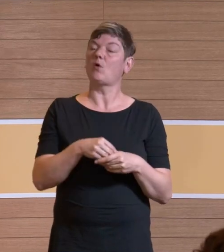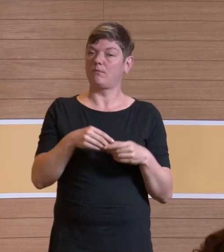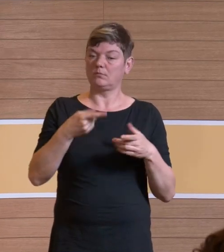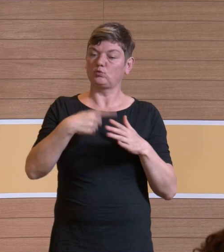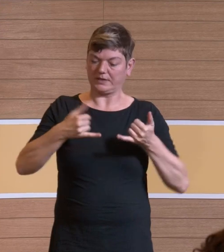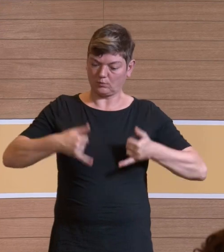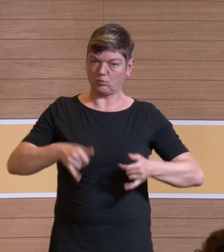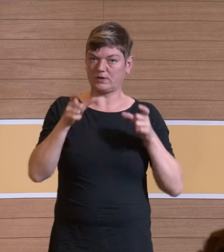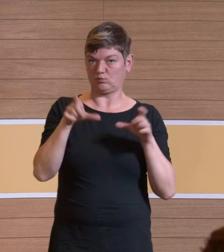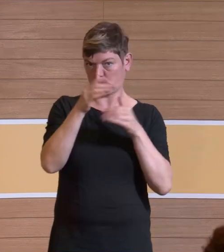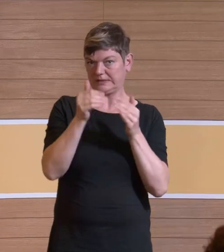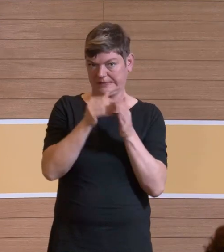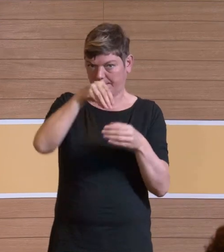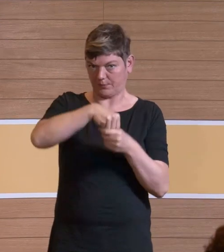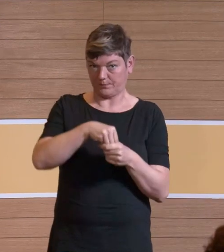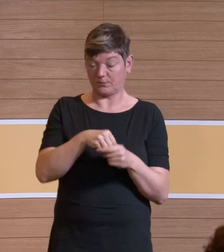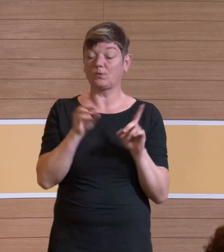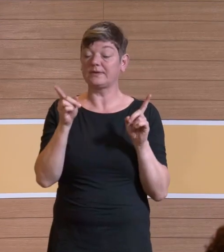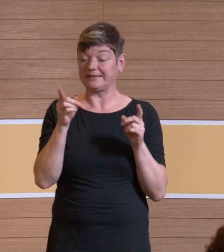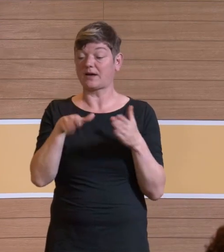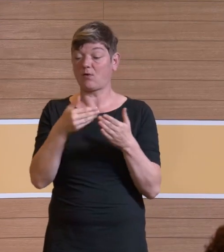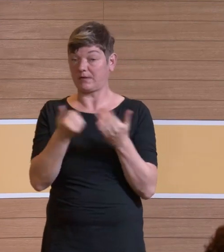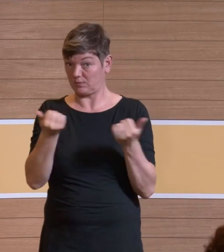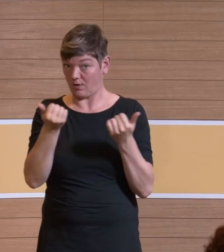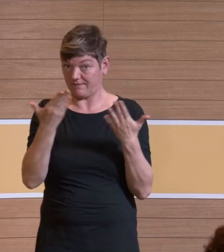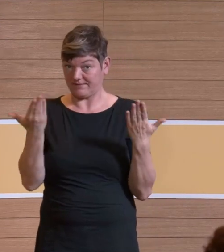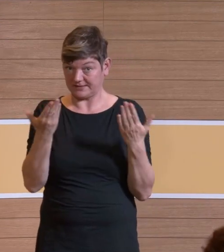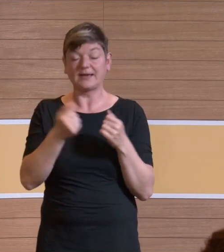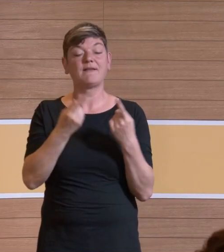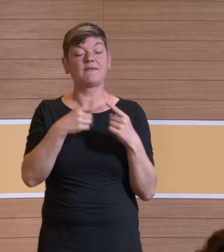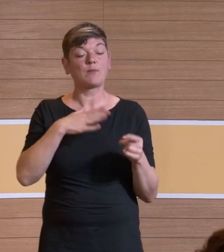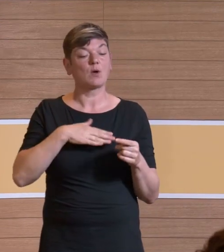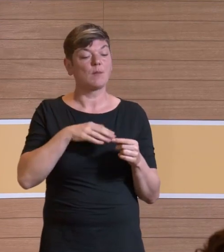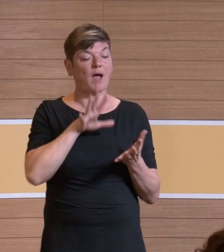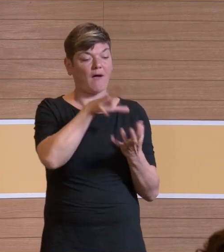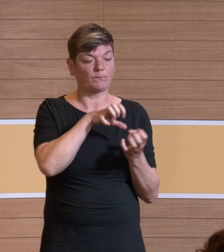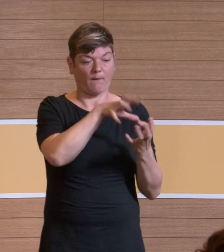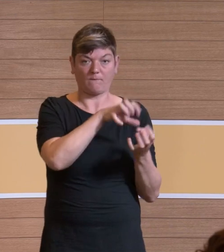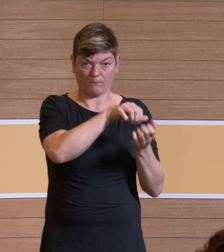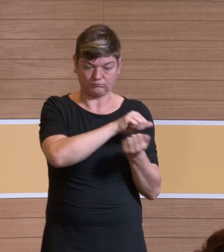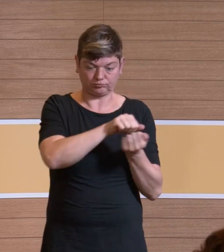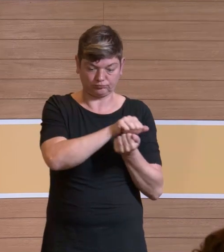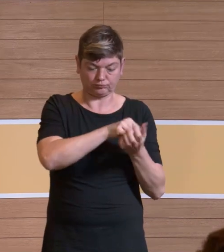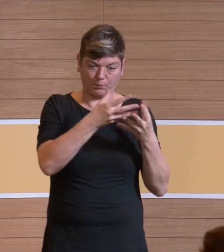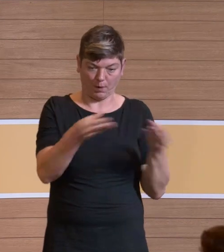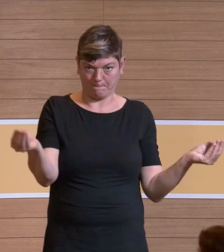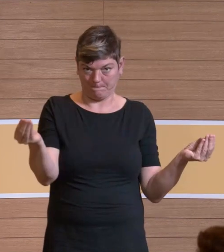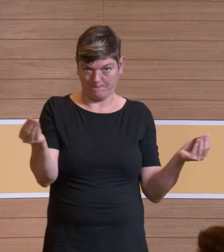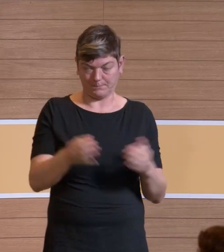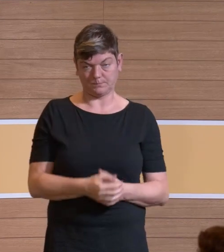Und die macht was Tolles. Die kann nämlich Fremdkörper einfach aufnehmen und zersetzen. Phagozytieren nennen wir das.